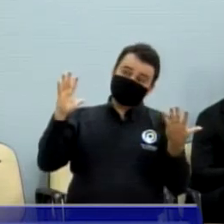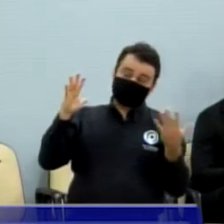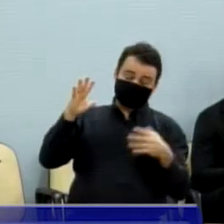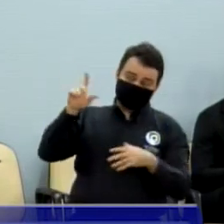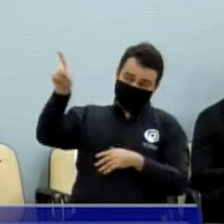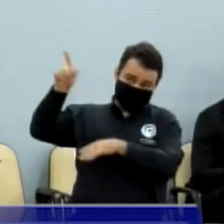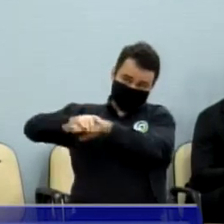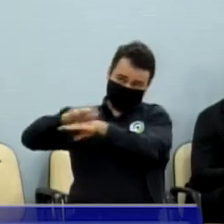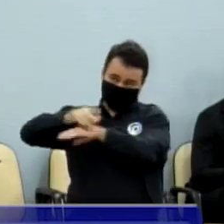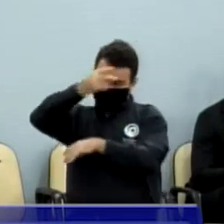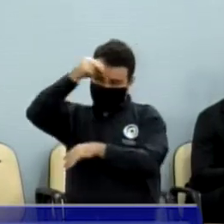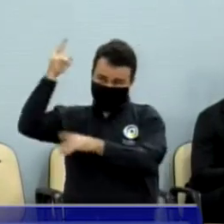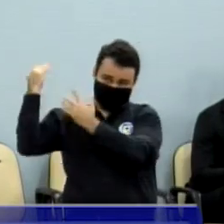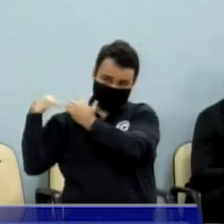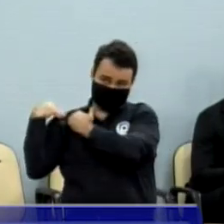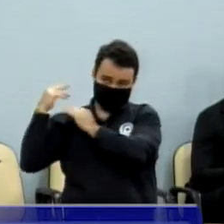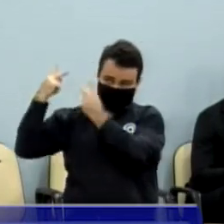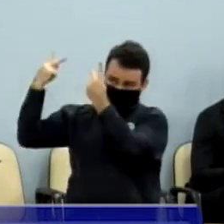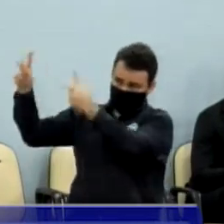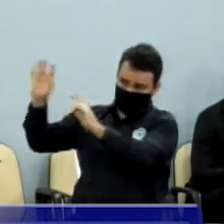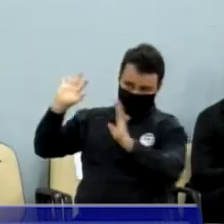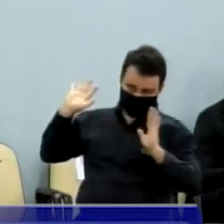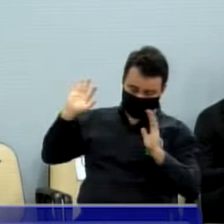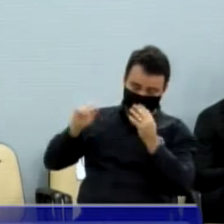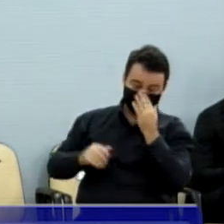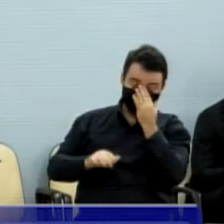Mas a questão dos tributos, olha que legal.